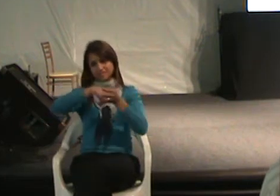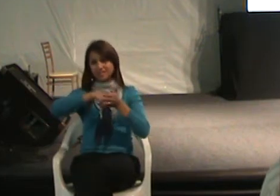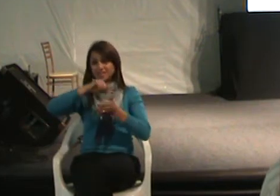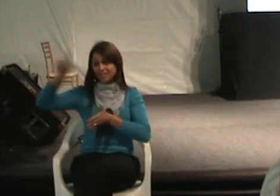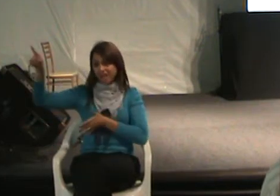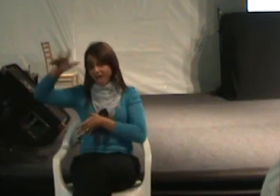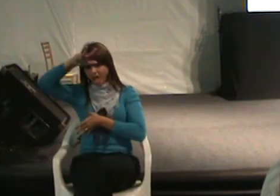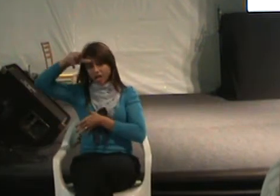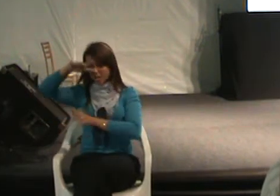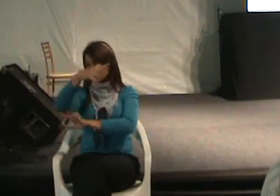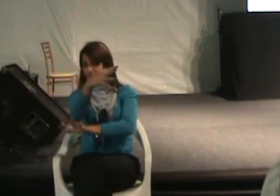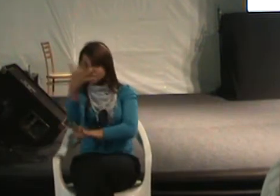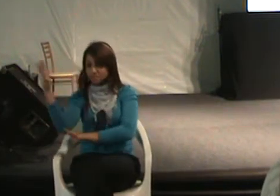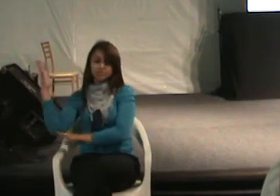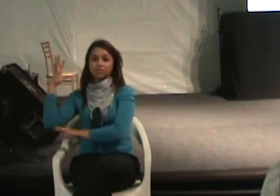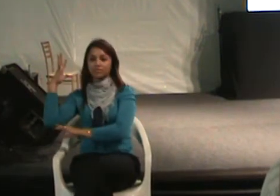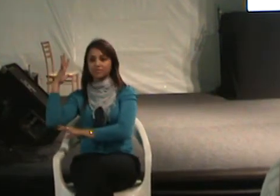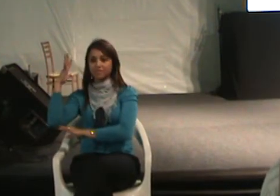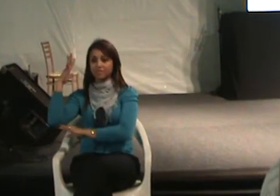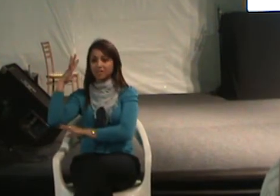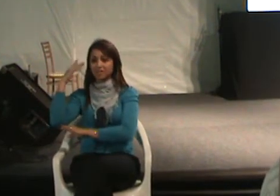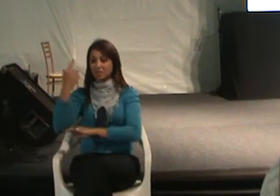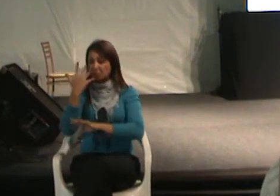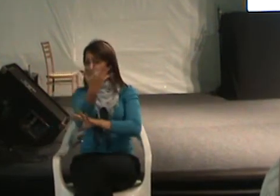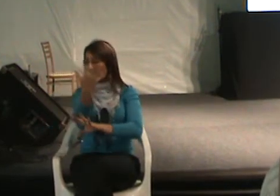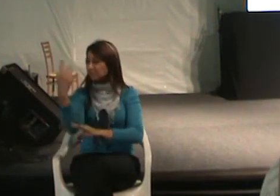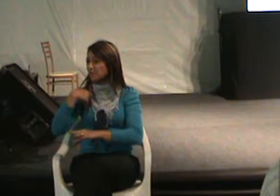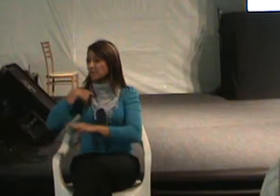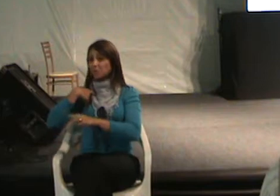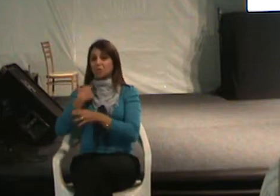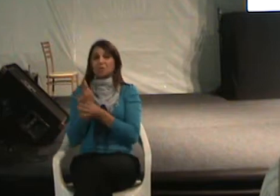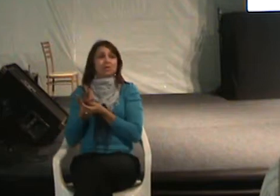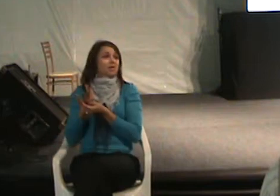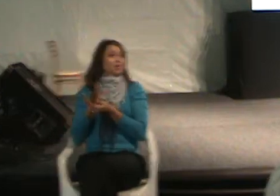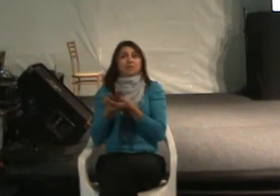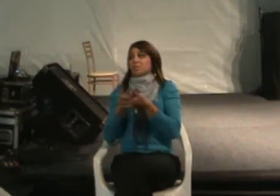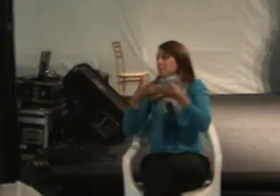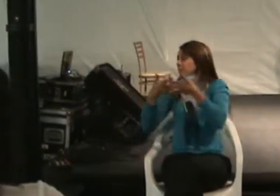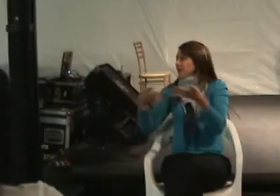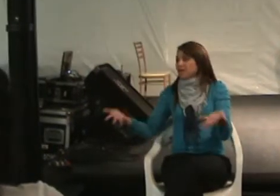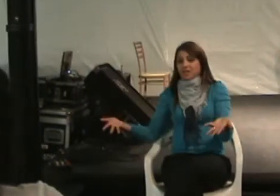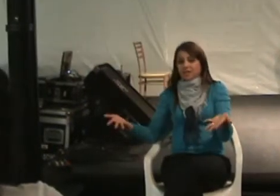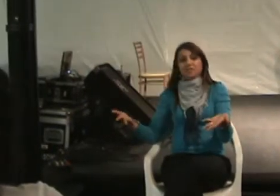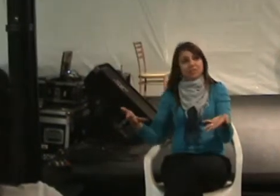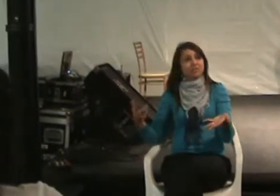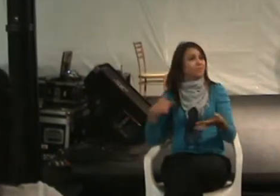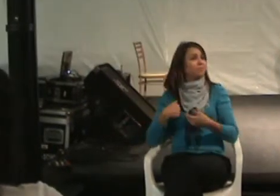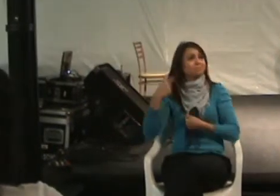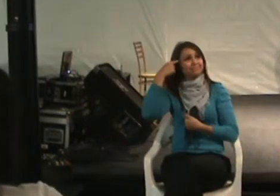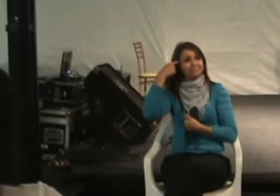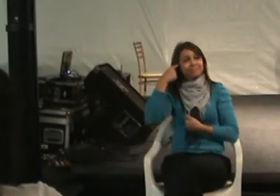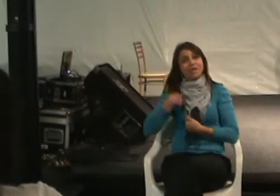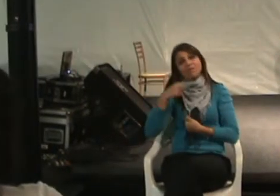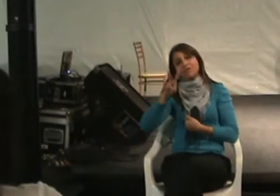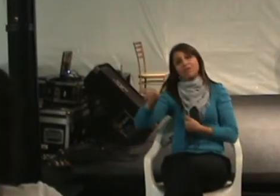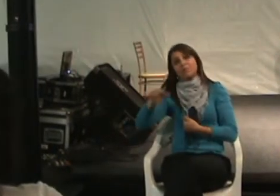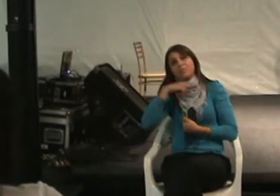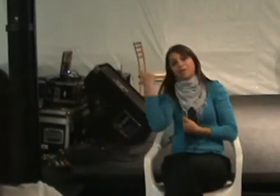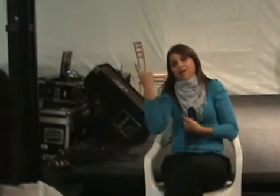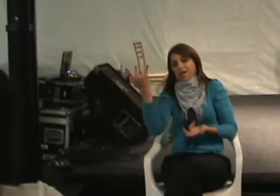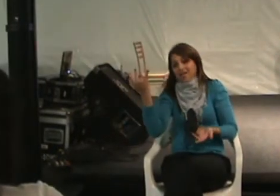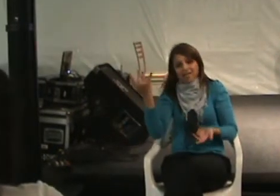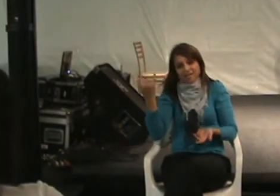amazônica, perdido no nortão do país, eu estava condenado a morrer.